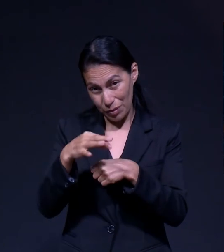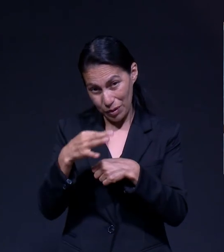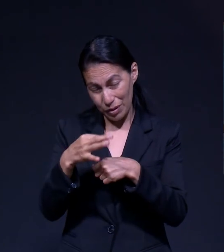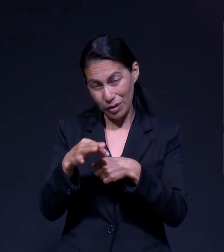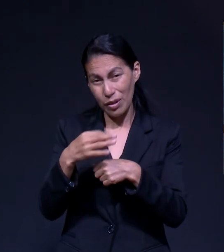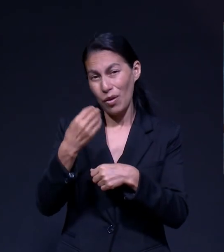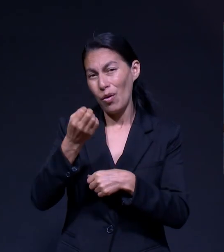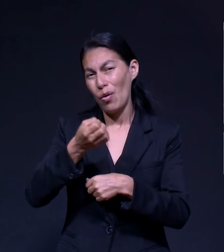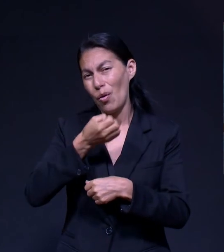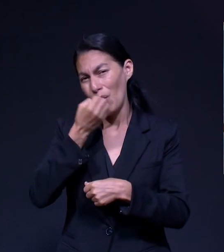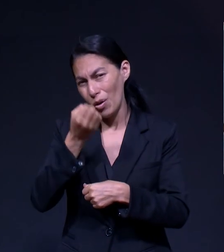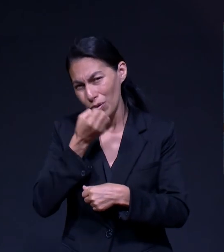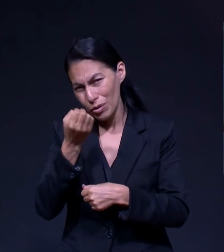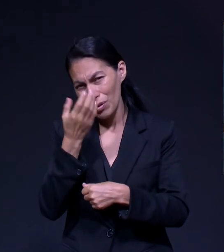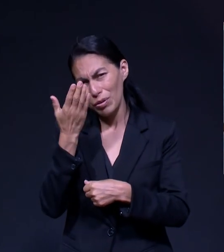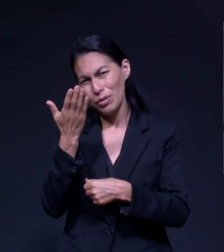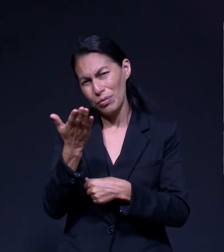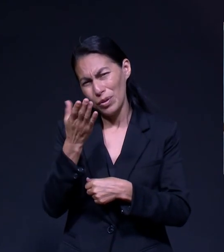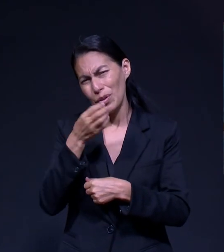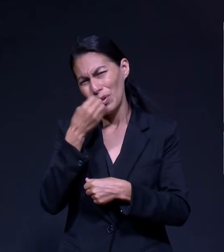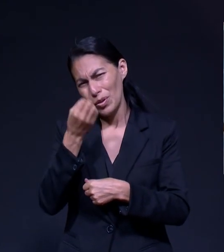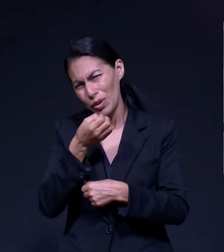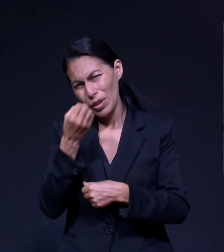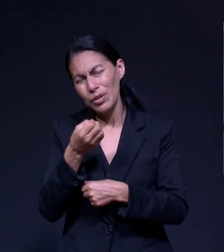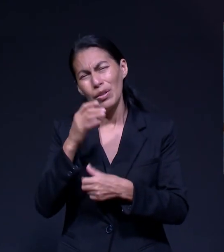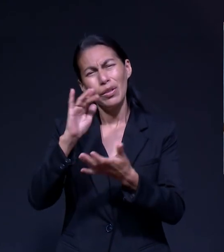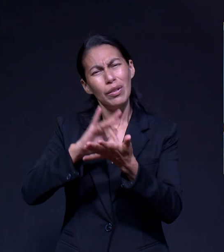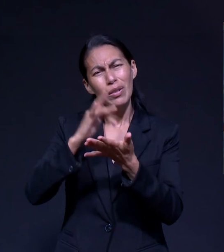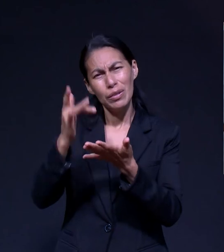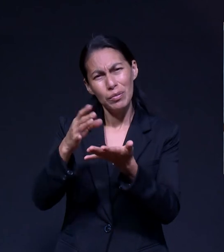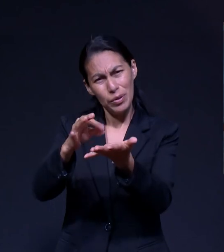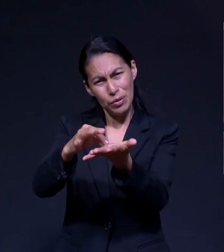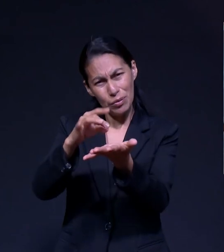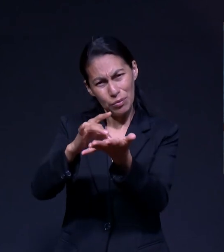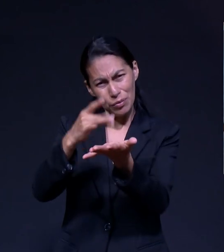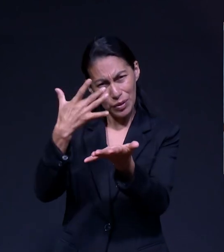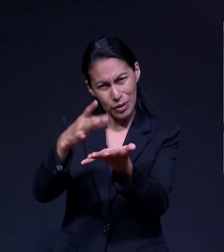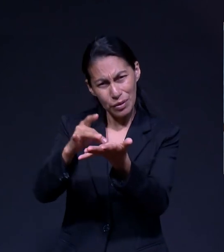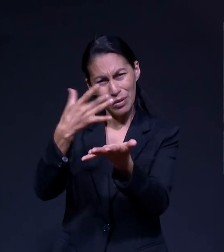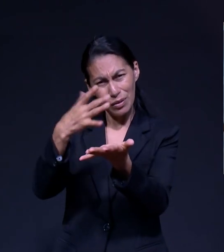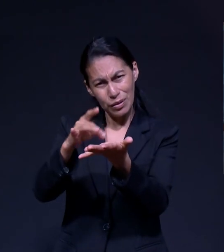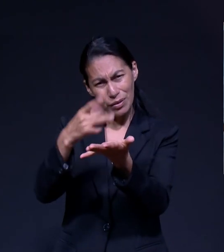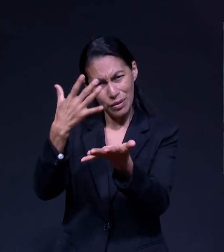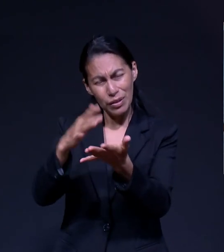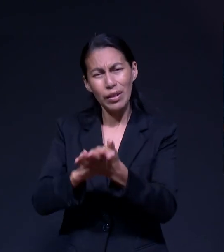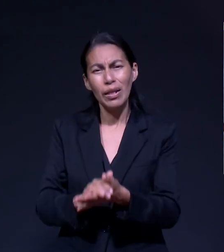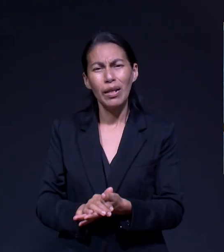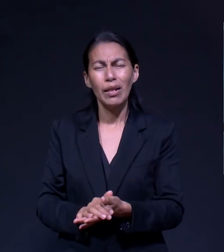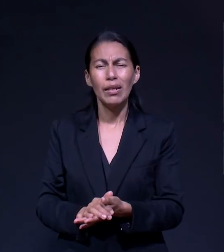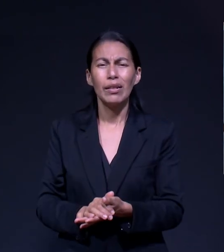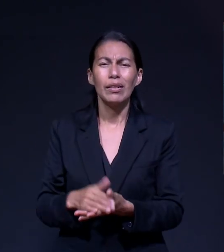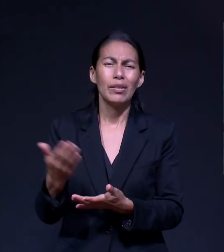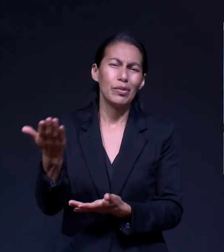Pasando En Pantalla Para Que Nosotros Podamos Orar Por Ustedes Y Ustedes Añadan También